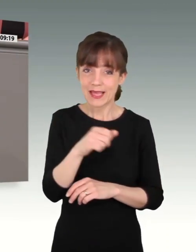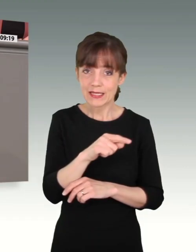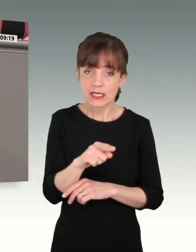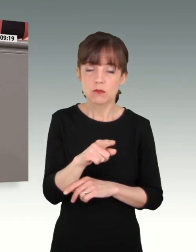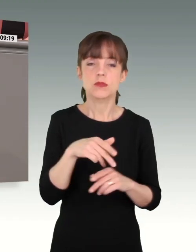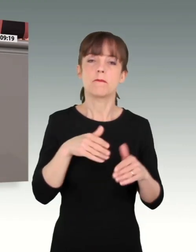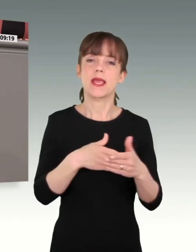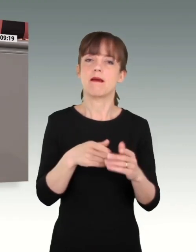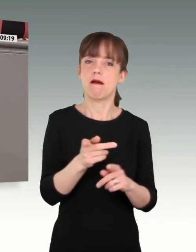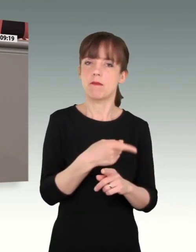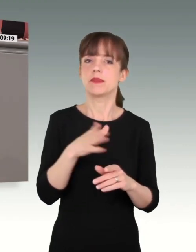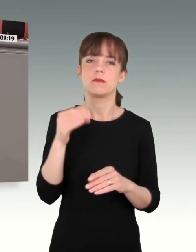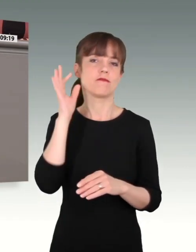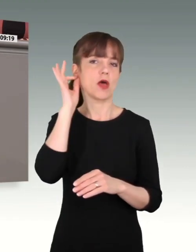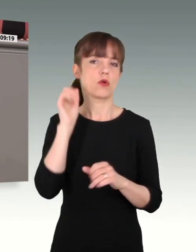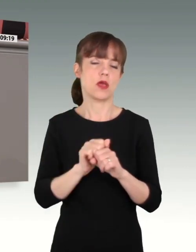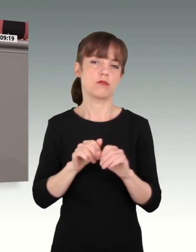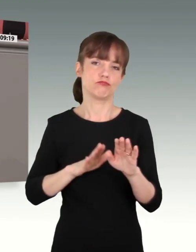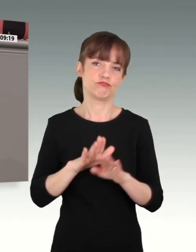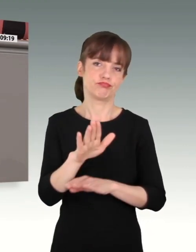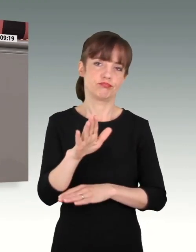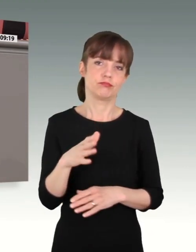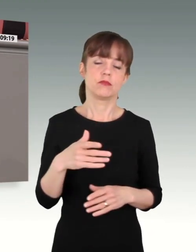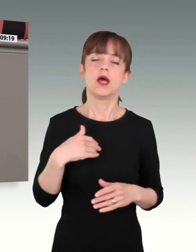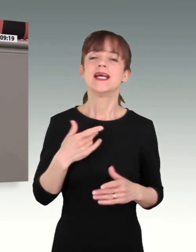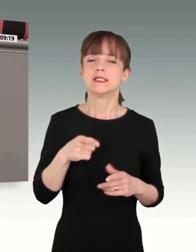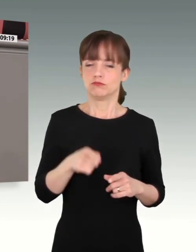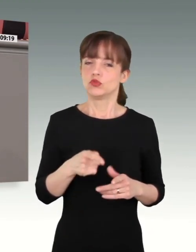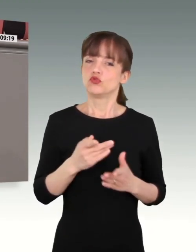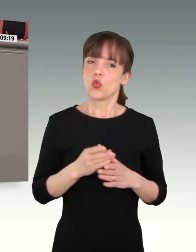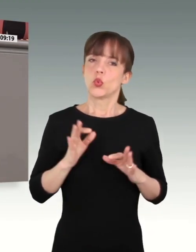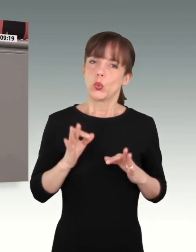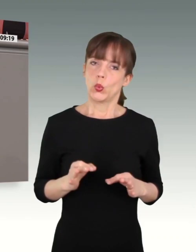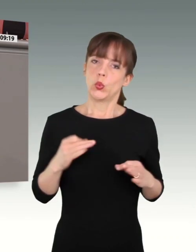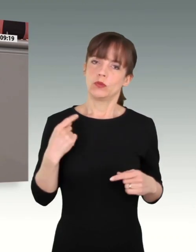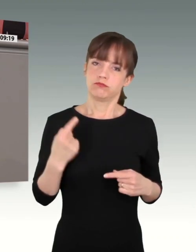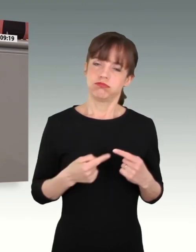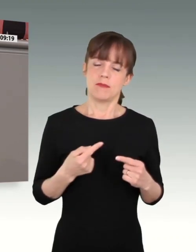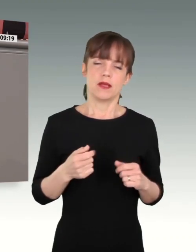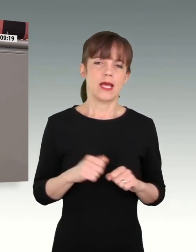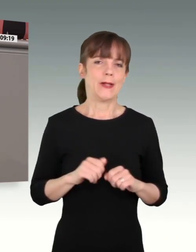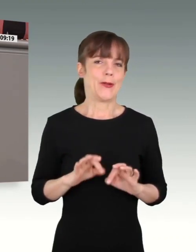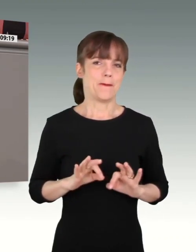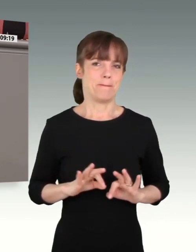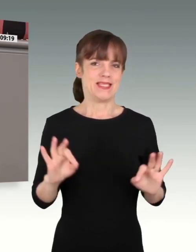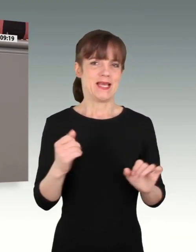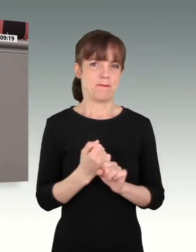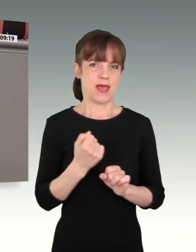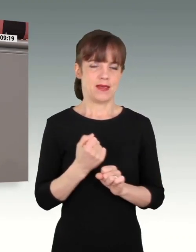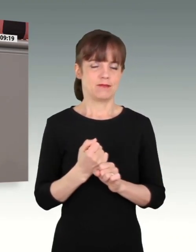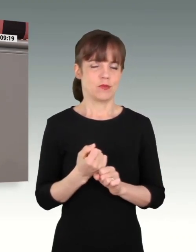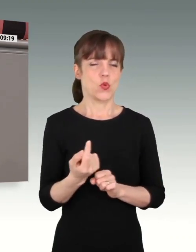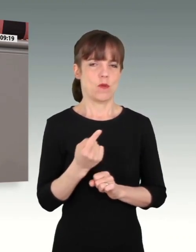da sind wir auf einem guten Weg. Ich sage aber auch, da können wir noch deutlich besser werden. Und da werden wir noch deutlich besser. Und